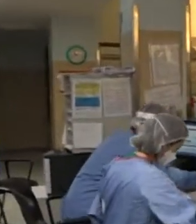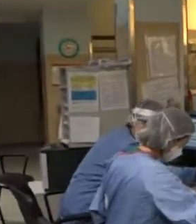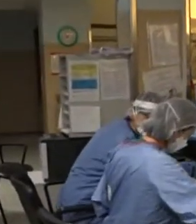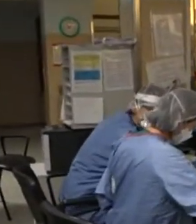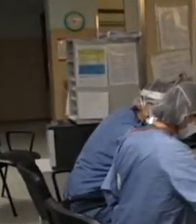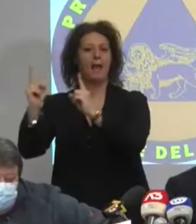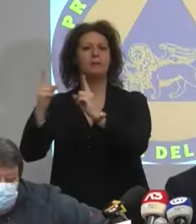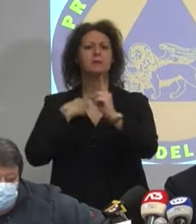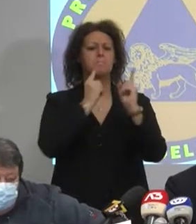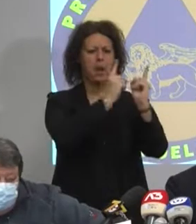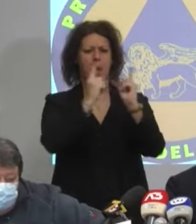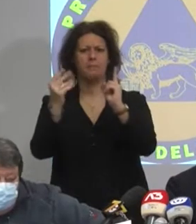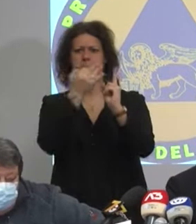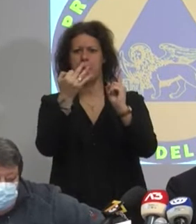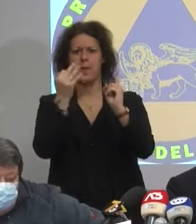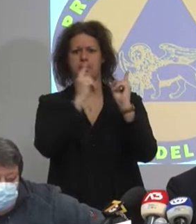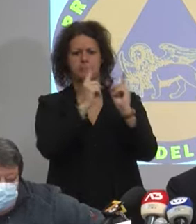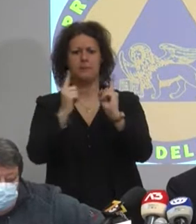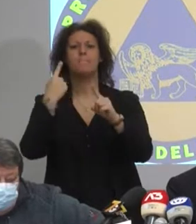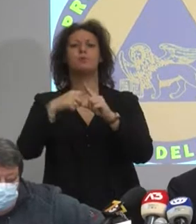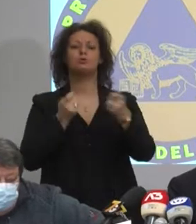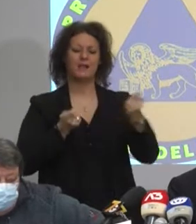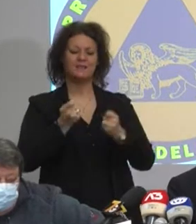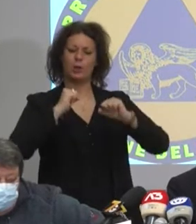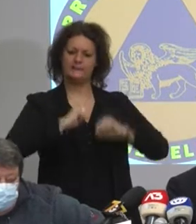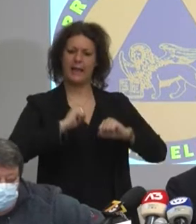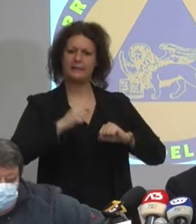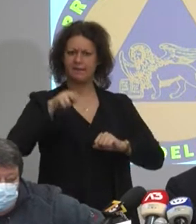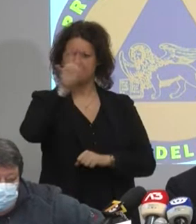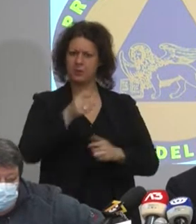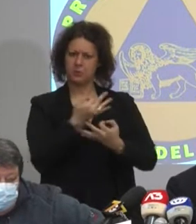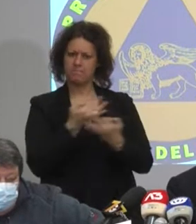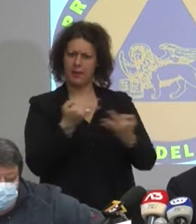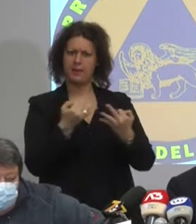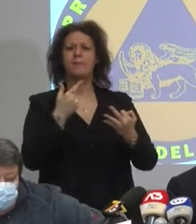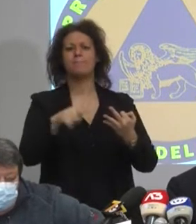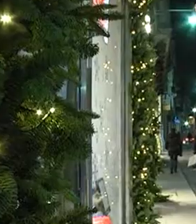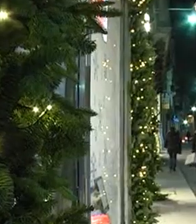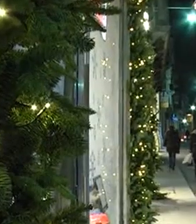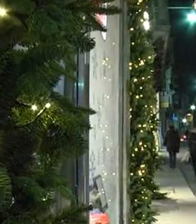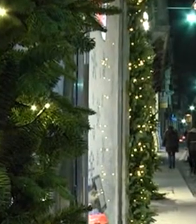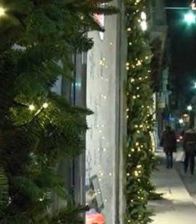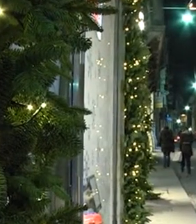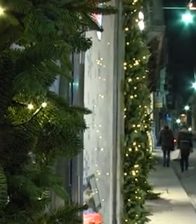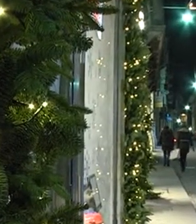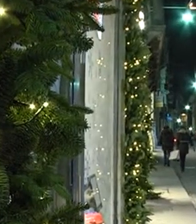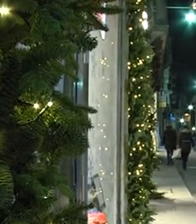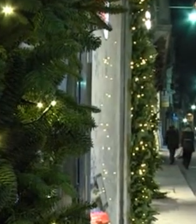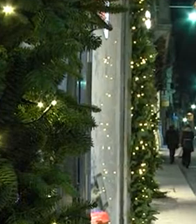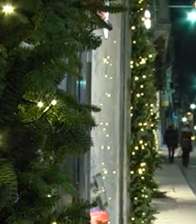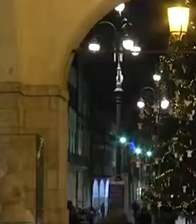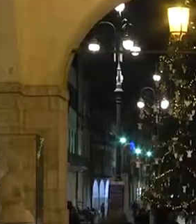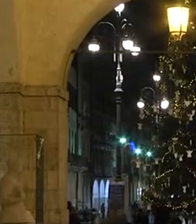la condizione sanitaria, ma oggi la pressione si sente, con 3.100 pazienti la condizione si sente. L'appello che Zaia rivolge ai